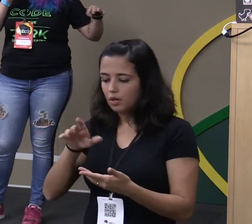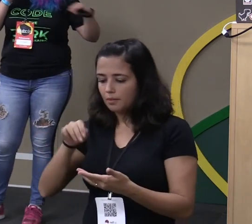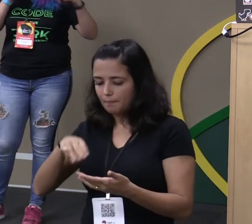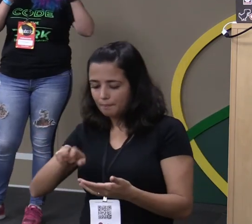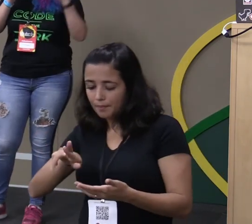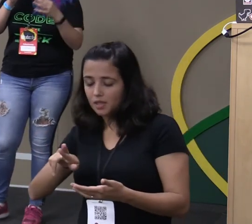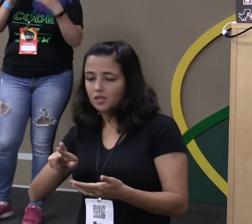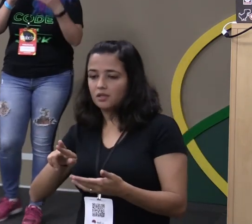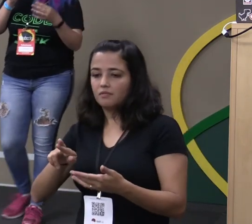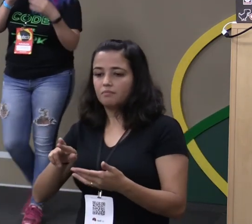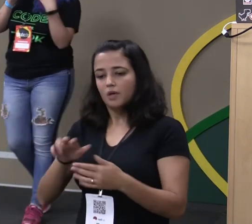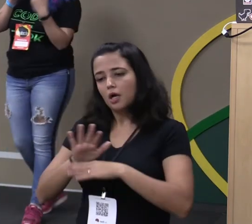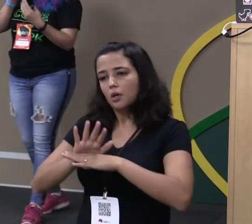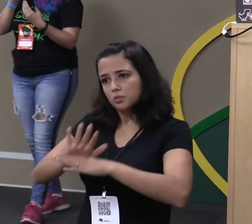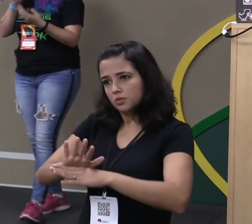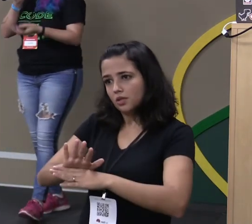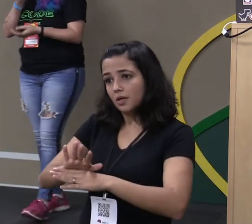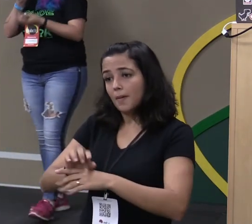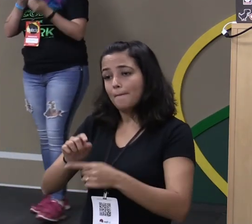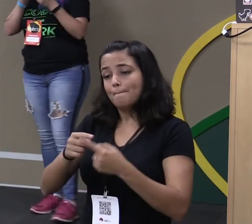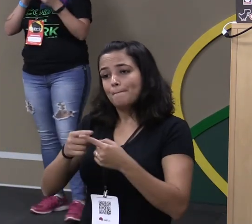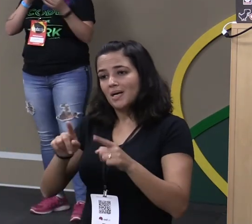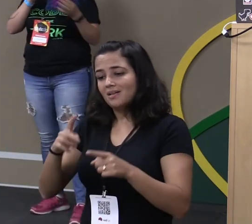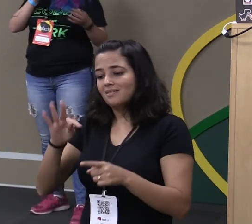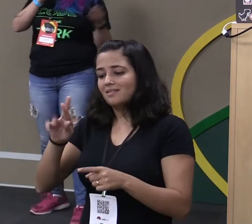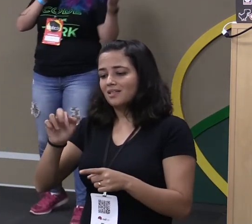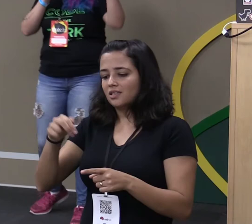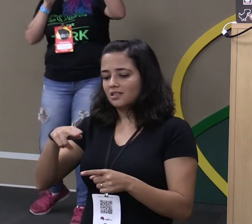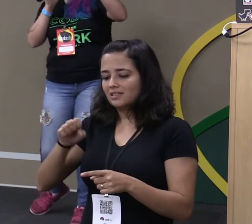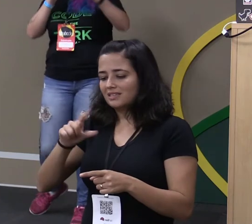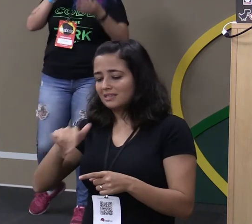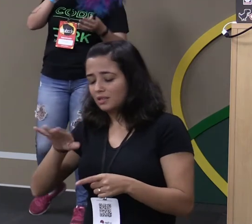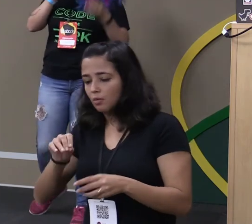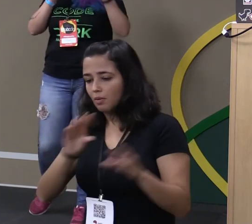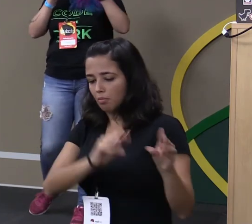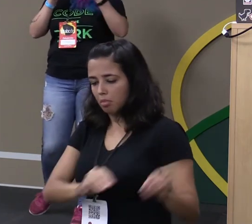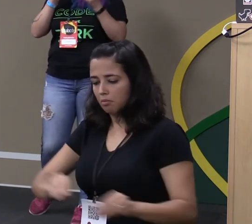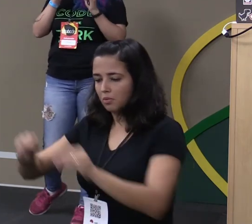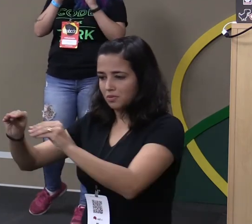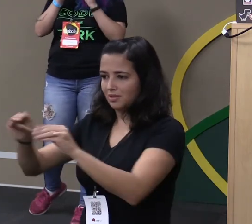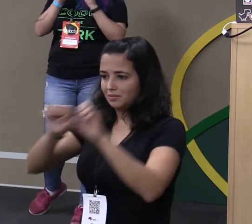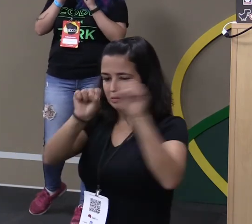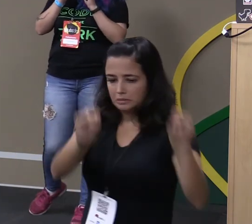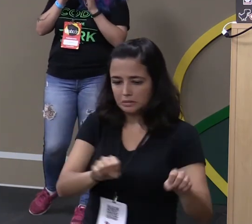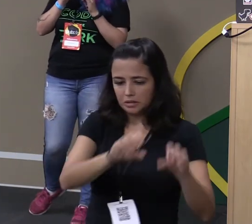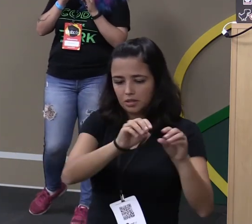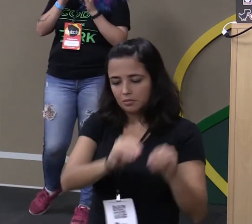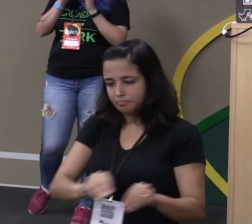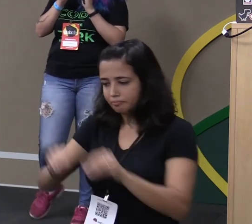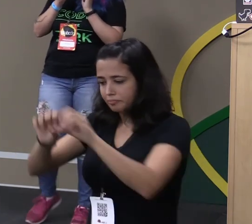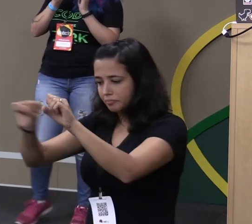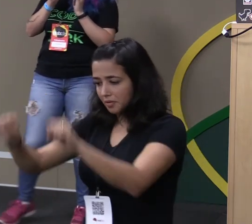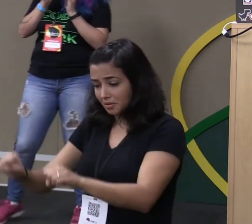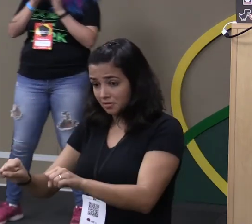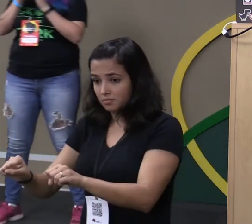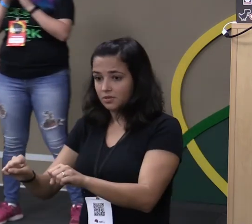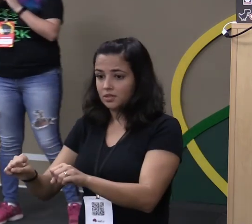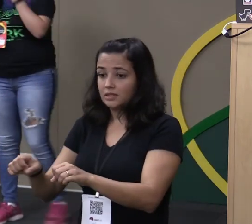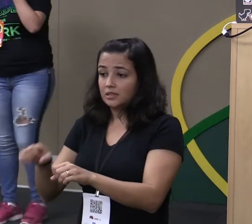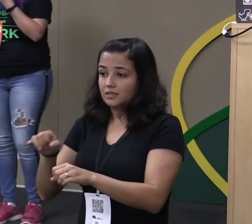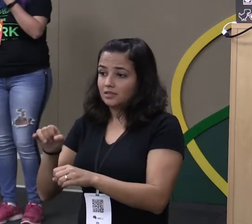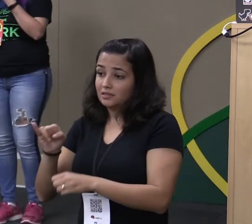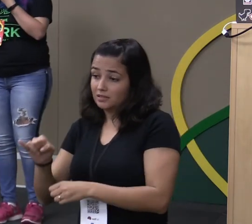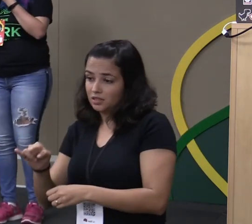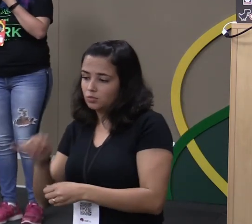agora a transição você vai ter com certeza no trabalho porque você vai mudar algumas coisas mas o bom é que assim você fazendo o